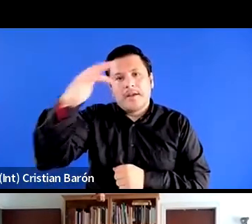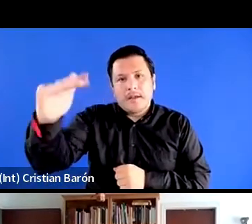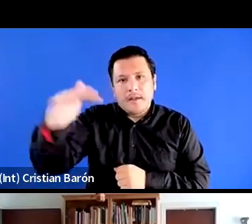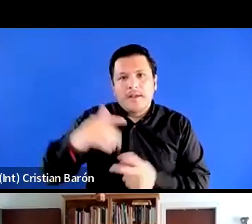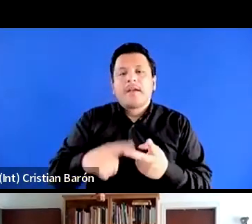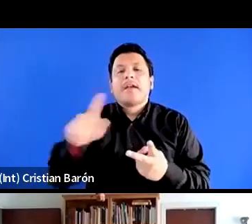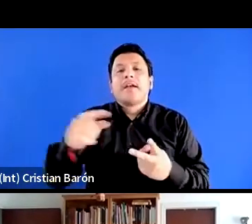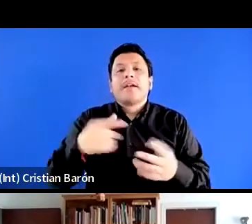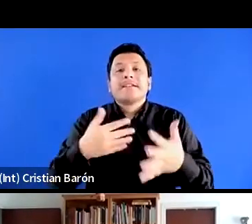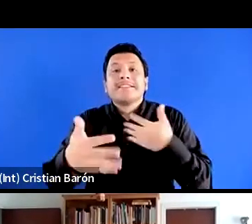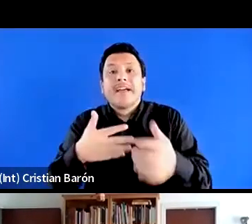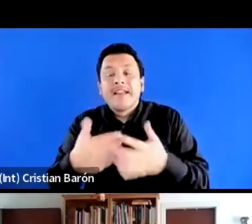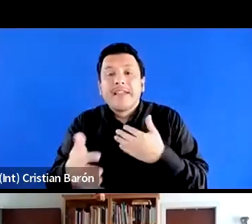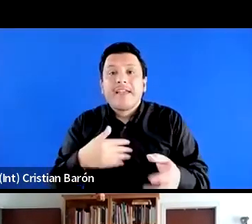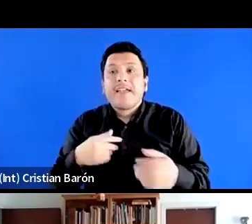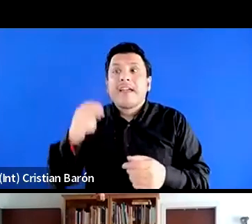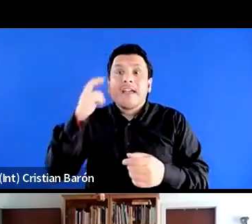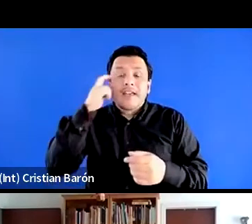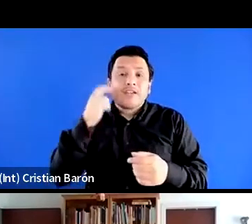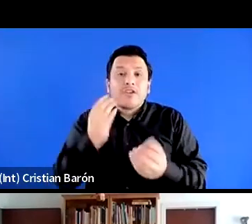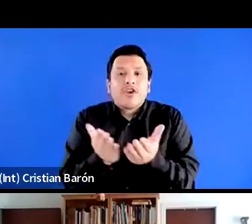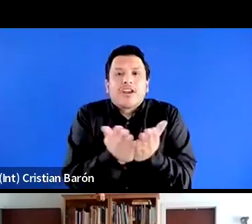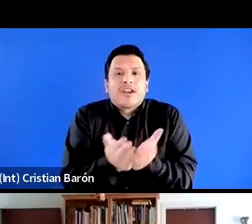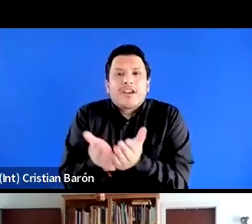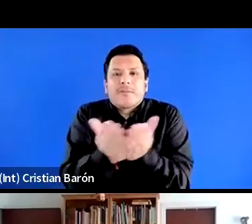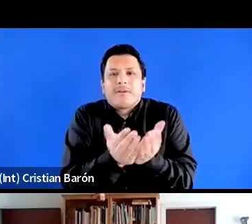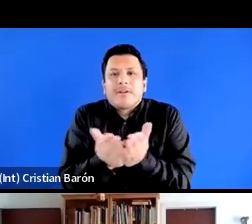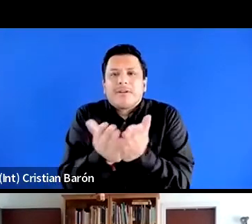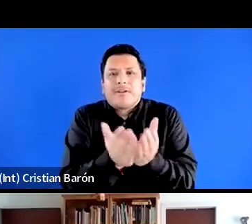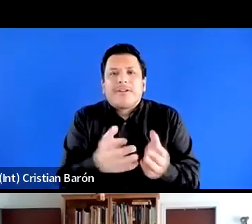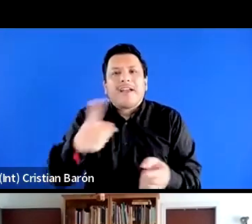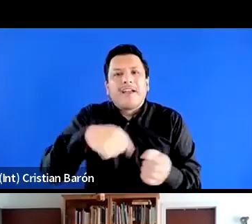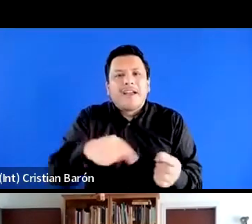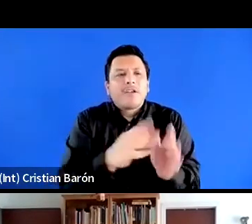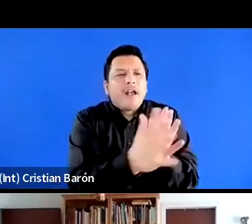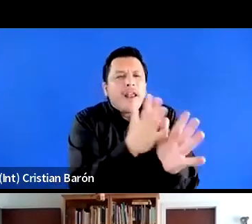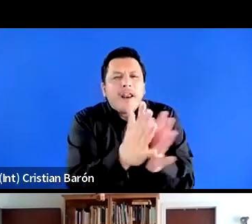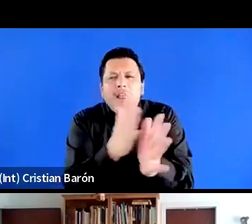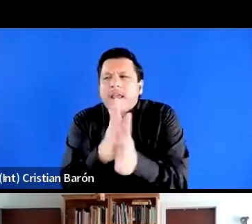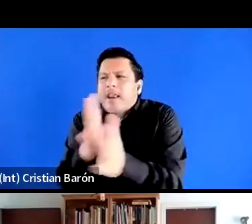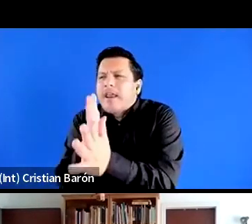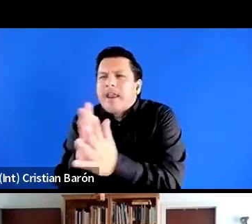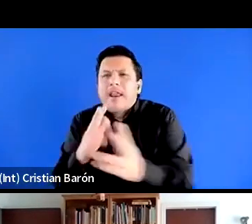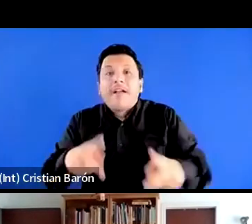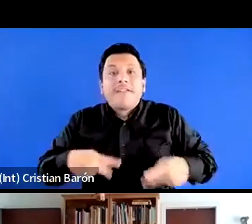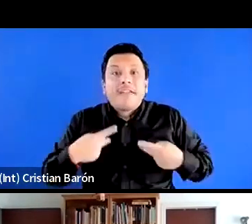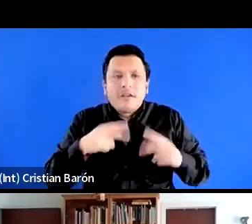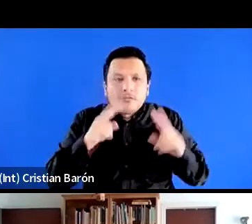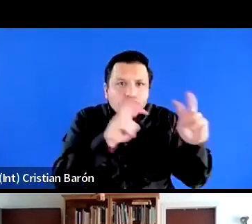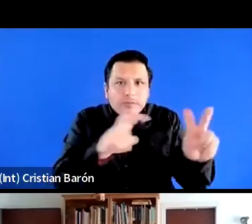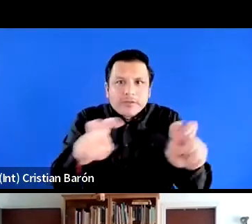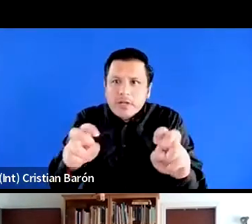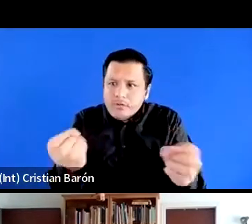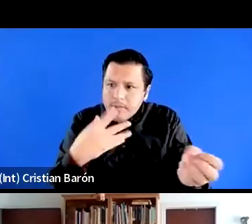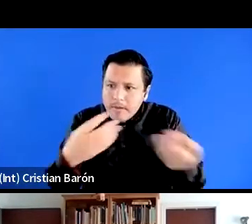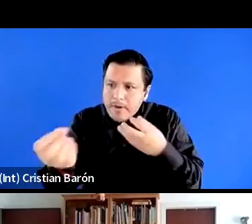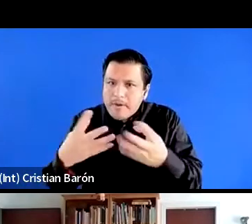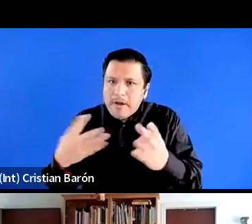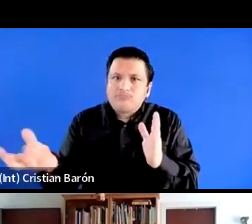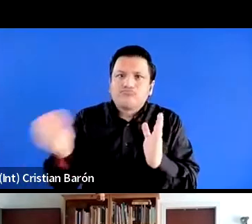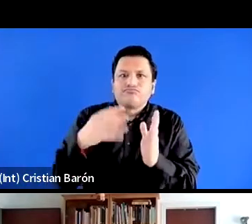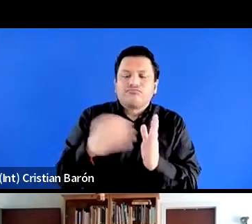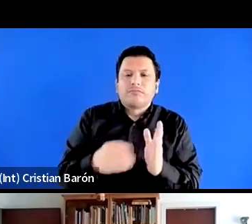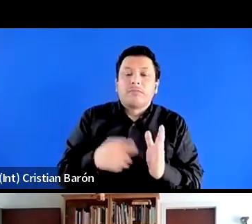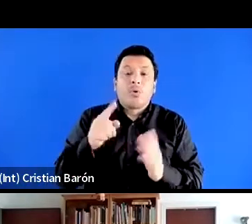me confiaron con generosidad y calidez parte de sus vidas para los efectos de esta investigación. Uno de